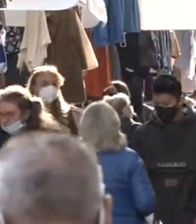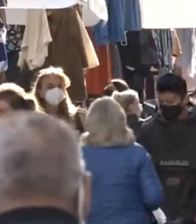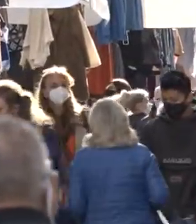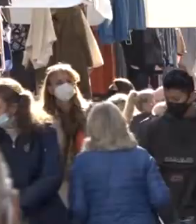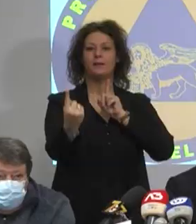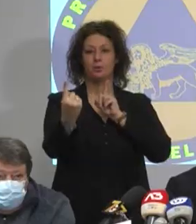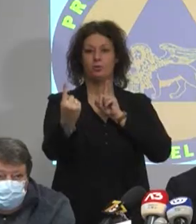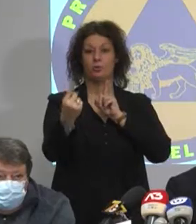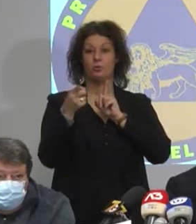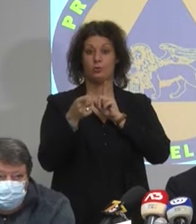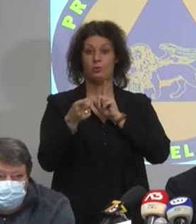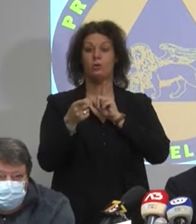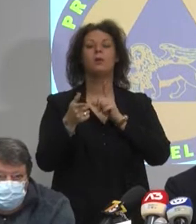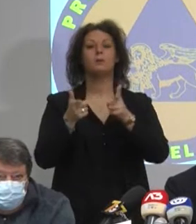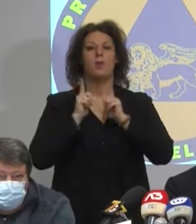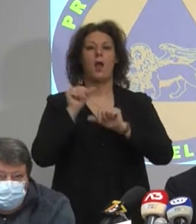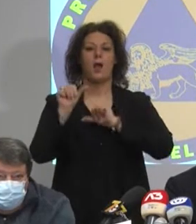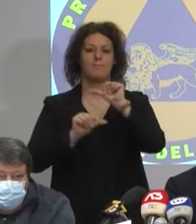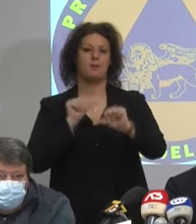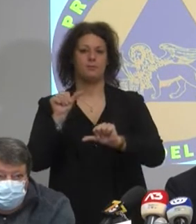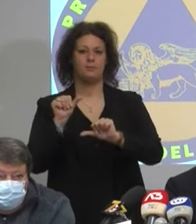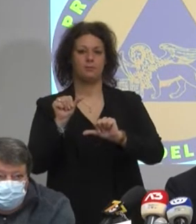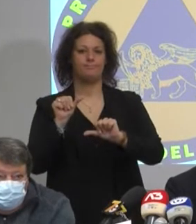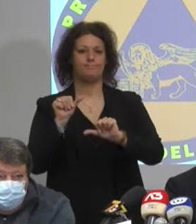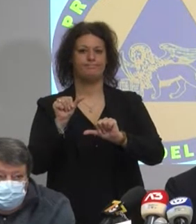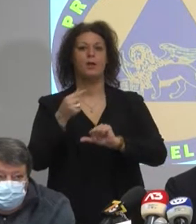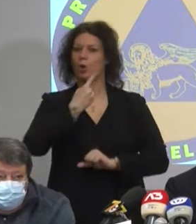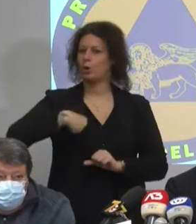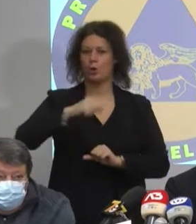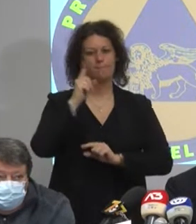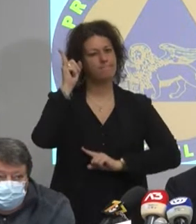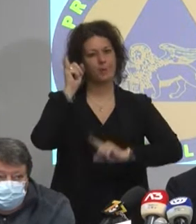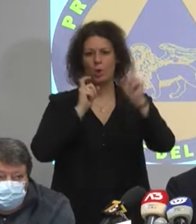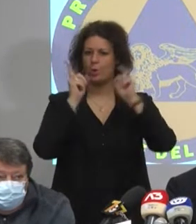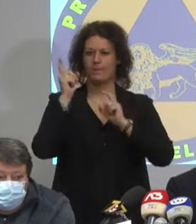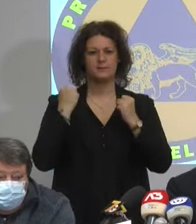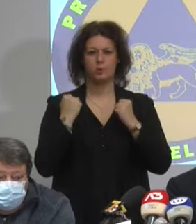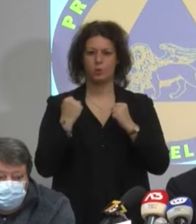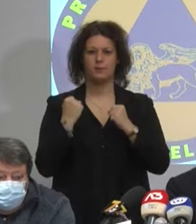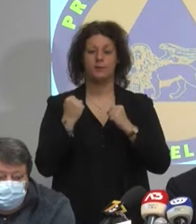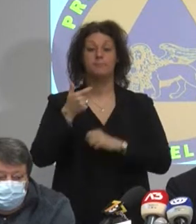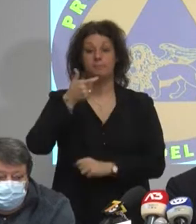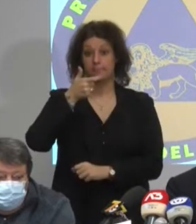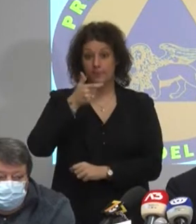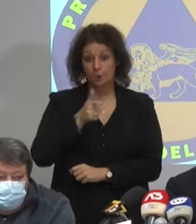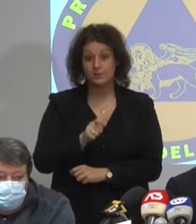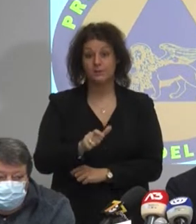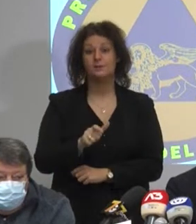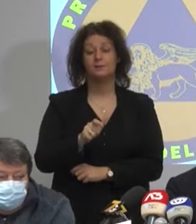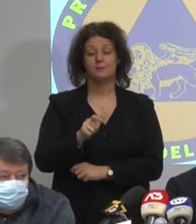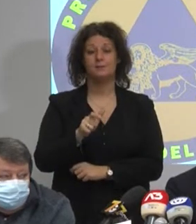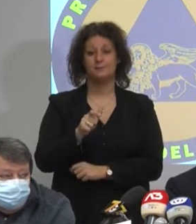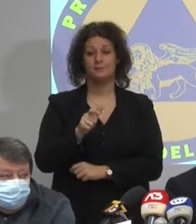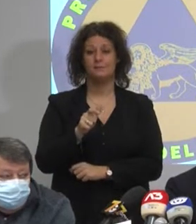d'Italia. Noi siamo fortemente preoccupati perché ci aspettiamo e ci dovremmo